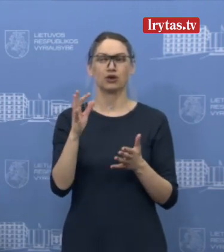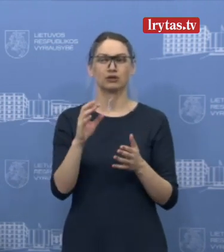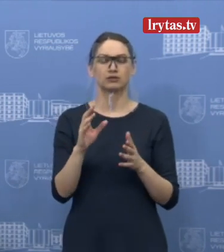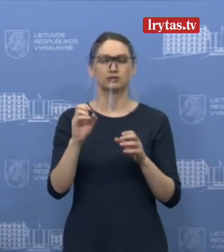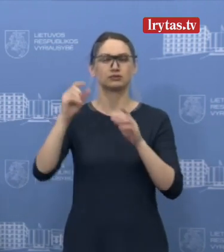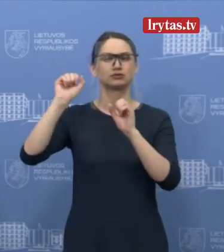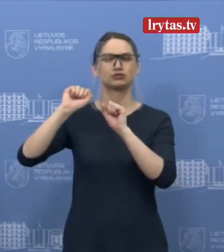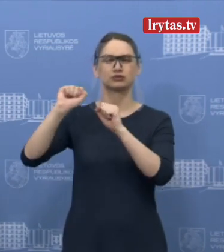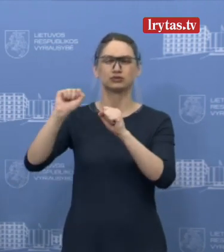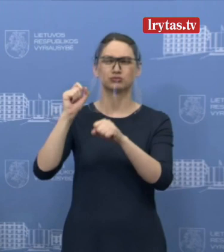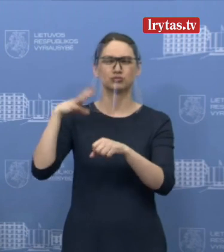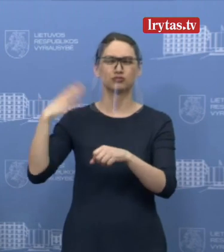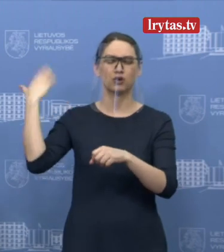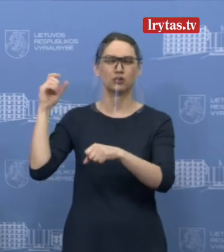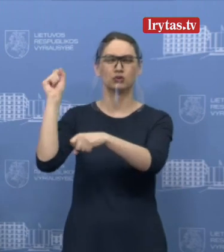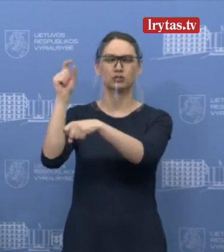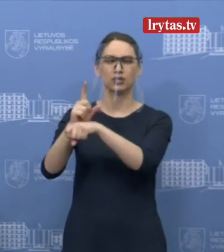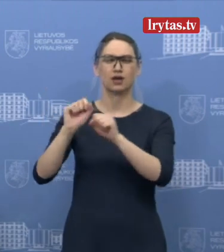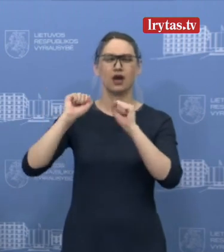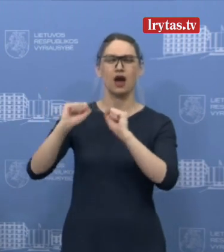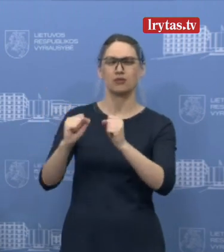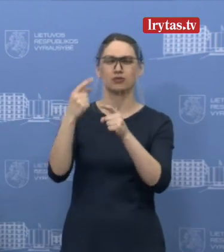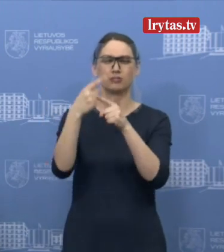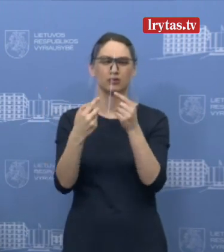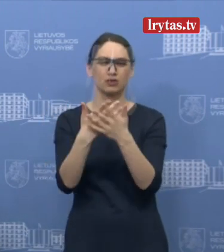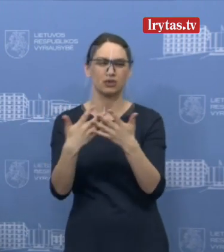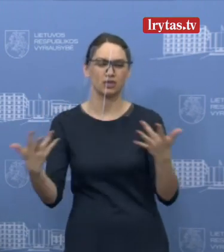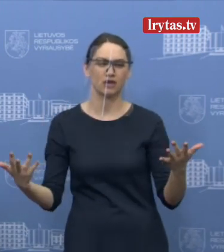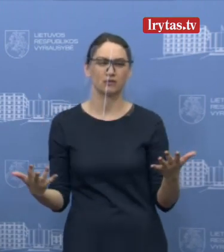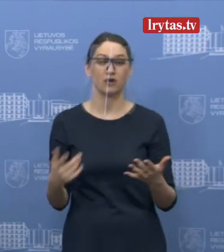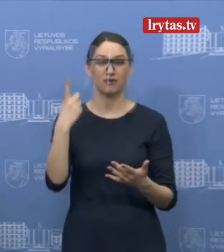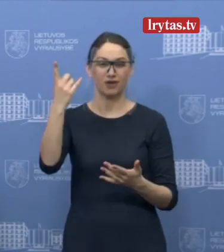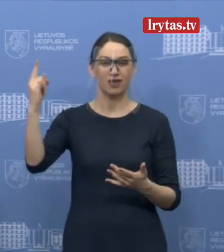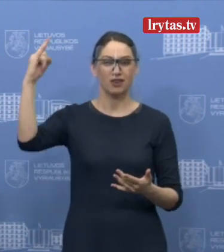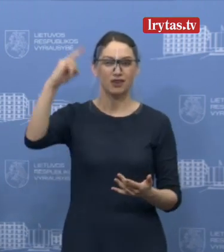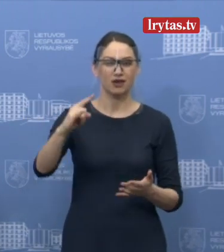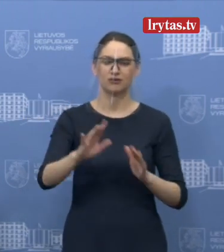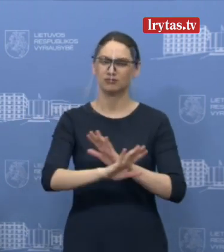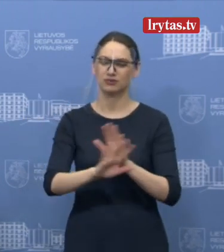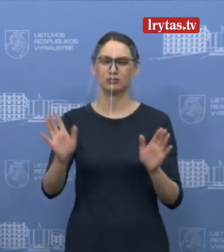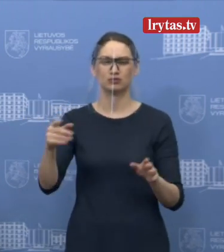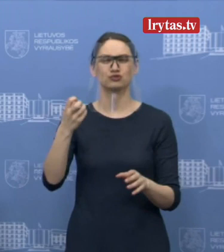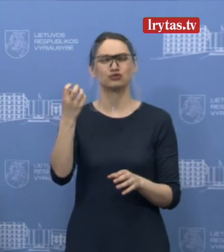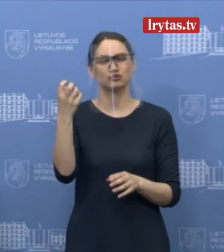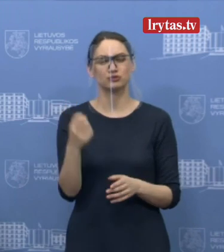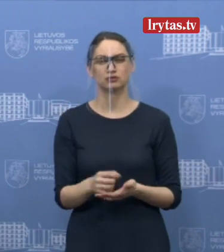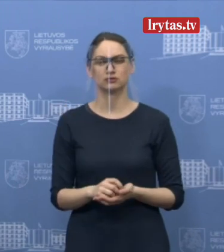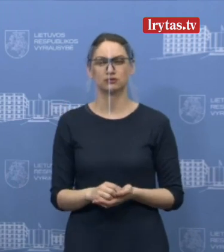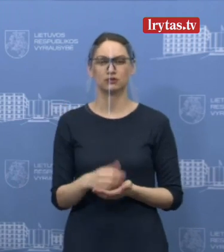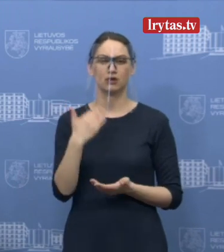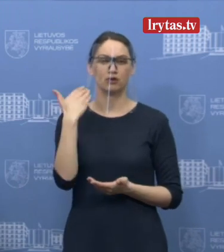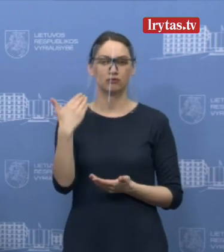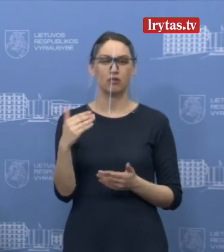atskrenda, kurias buvo mums susakę, kuriuo labai laukiam. Jų bus ne vienas tas lėktuvas, visos apsaugos priemonės,